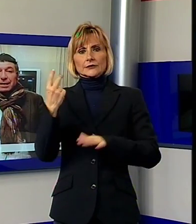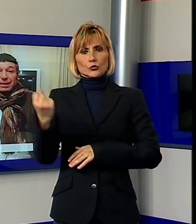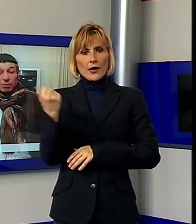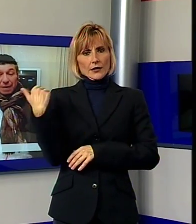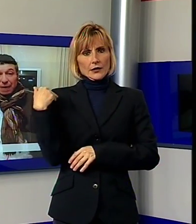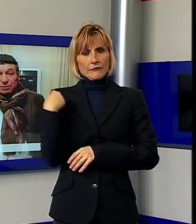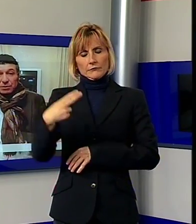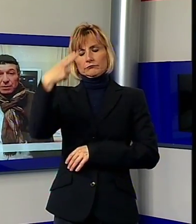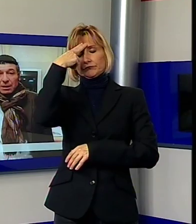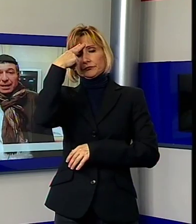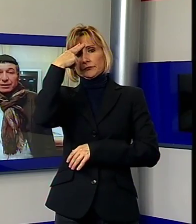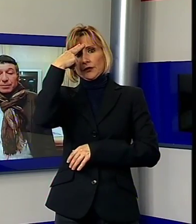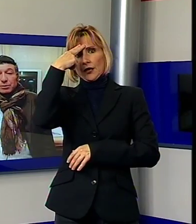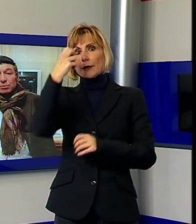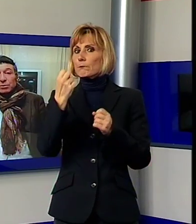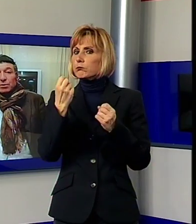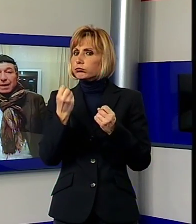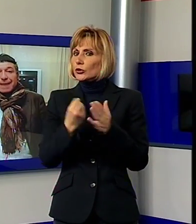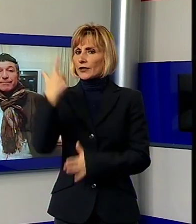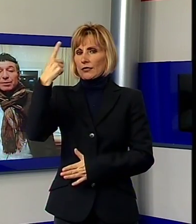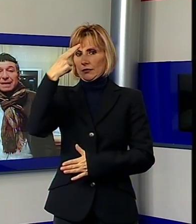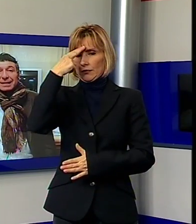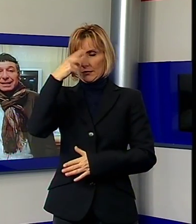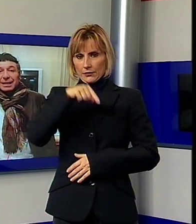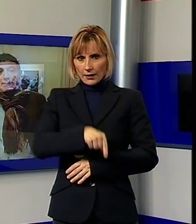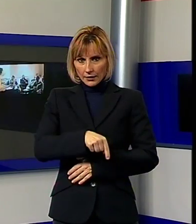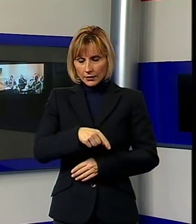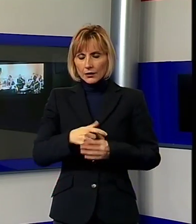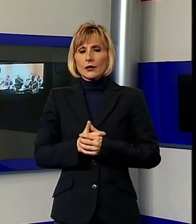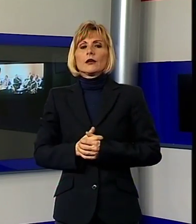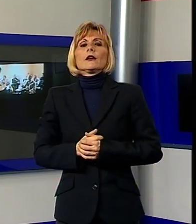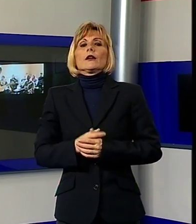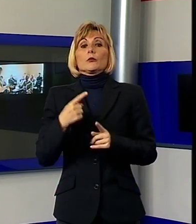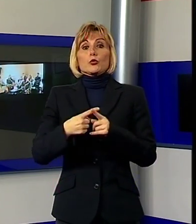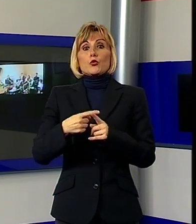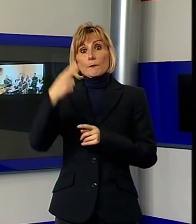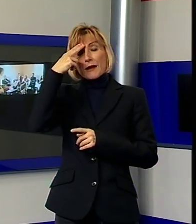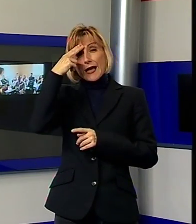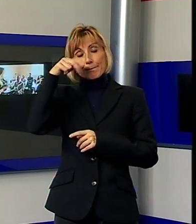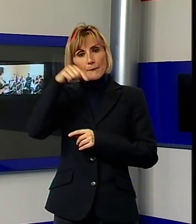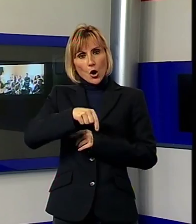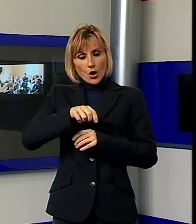l'Olocausto e soprattutto è importante che questa memoria venga trasmessa alle nuove generazioni.